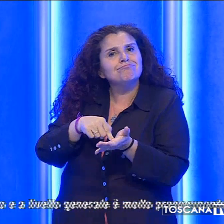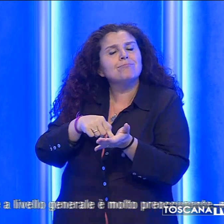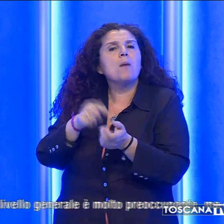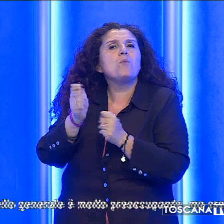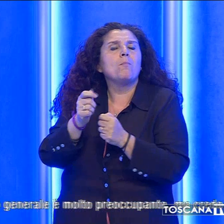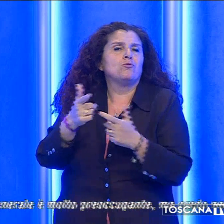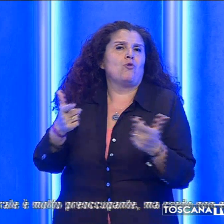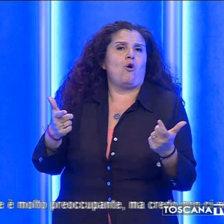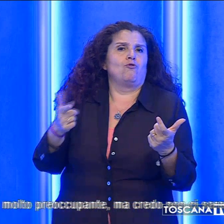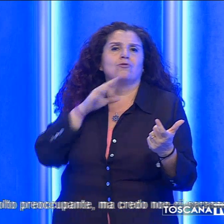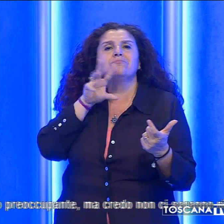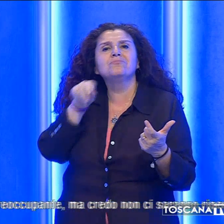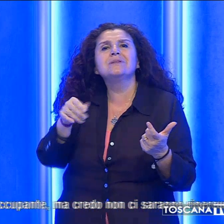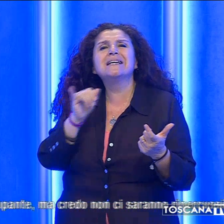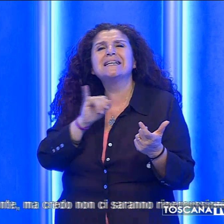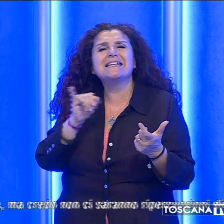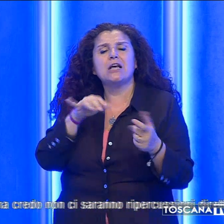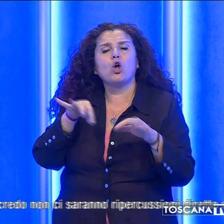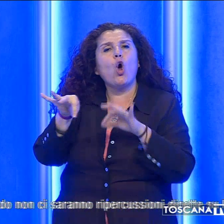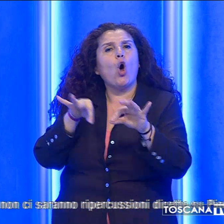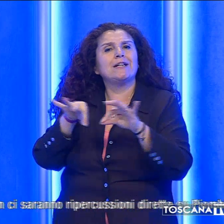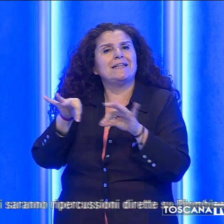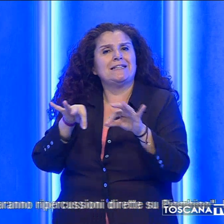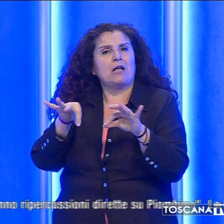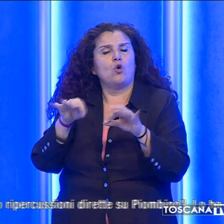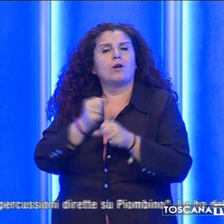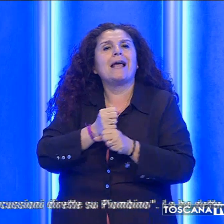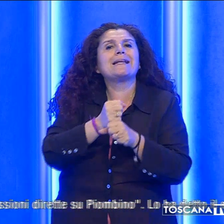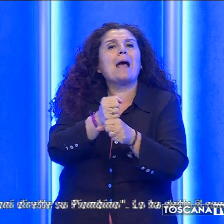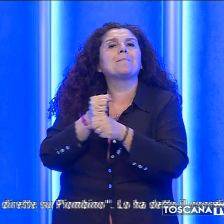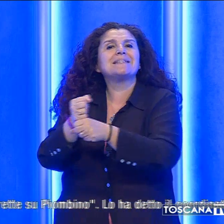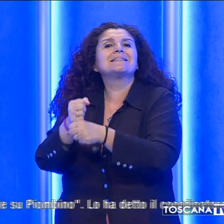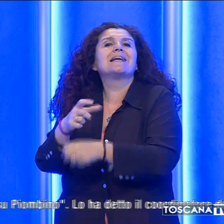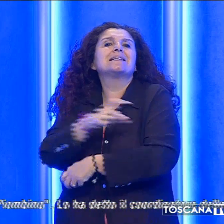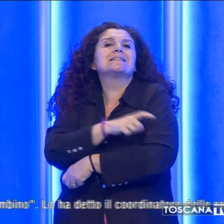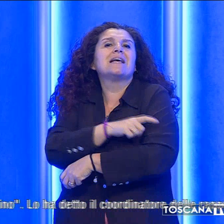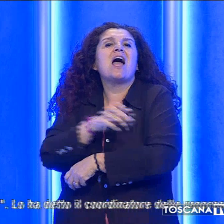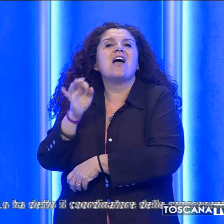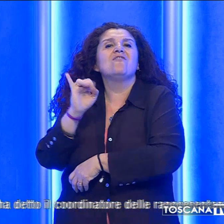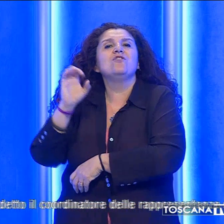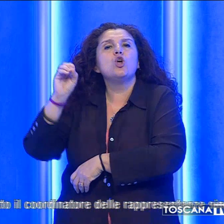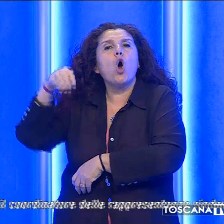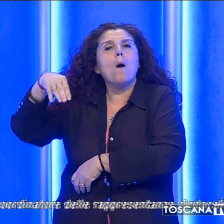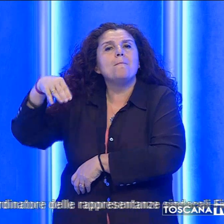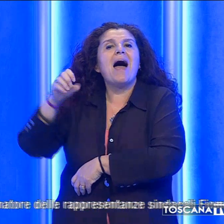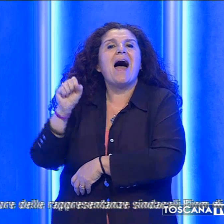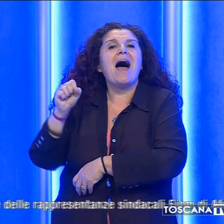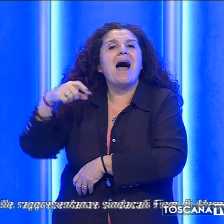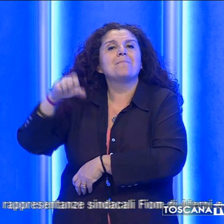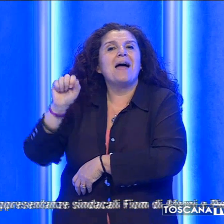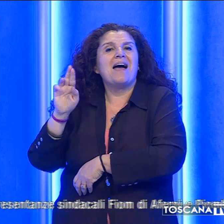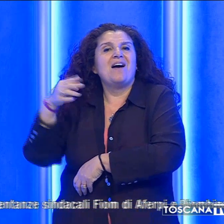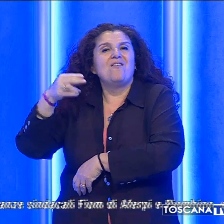Piombino. Lo ha detto il coordinatore delle rappresentanze sindacali FIOM di Aferpi e Piombino,